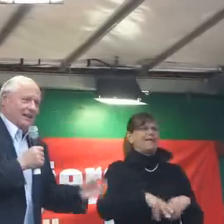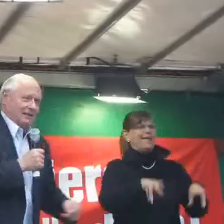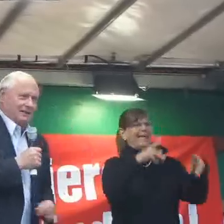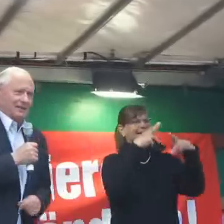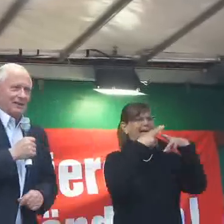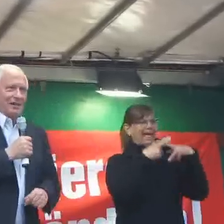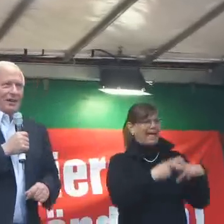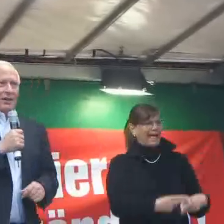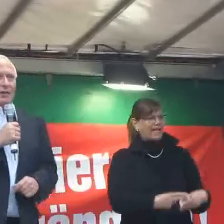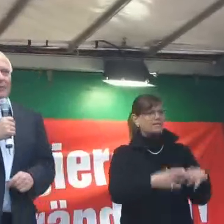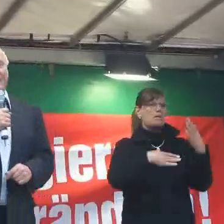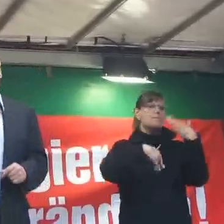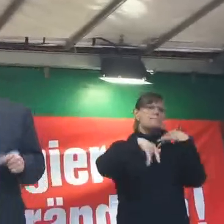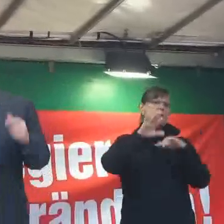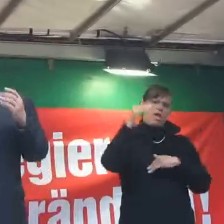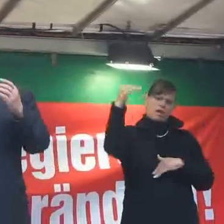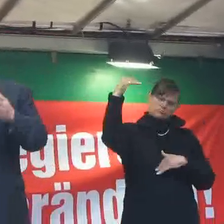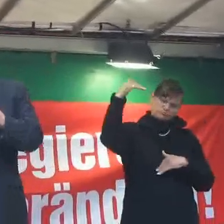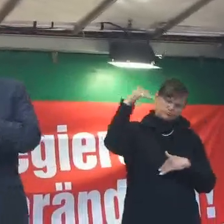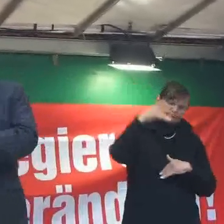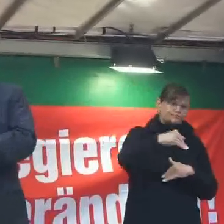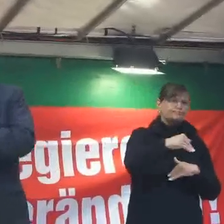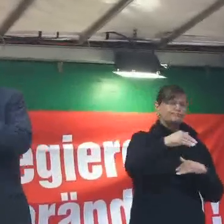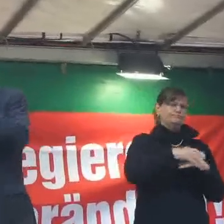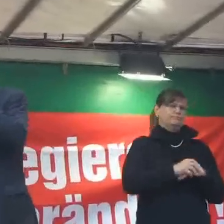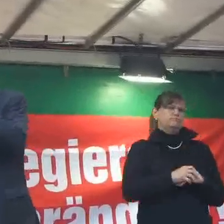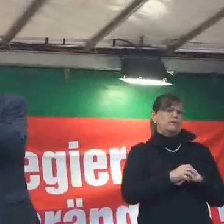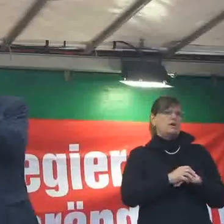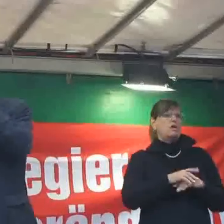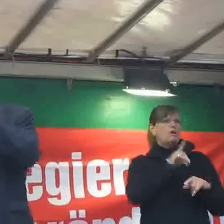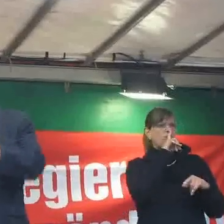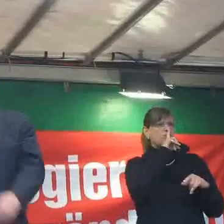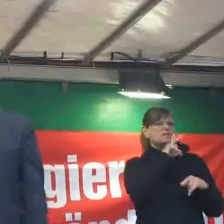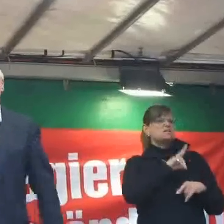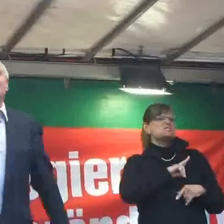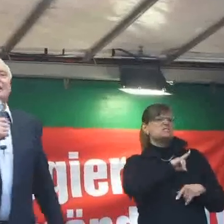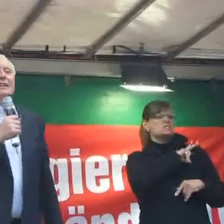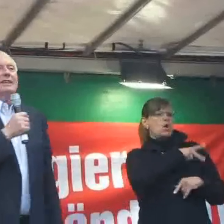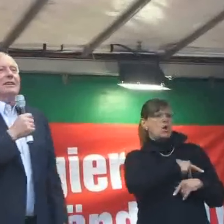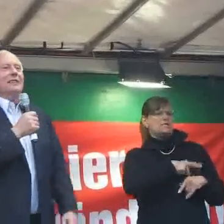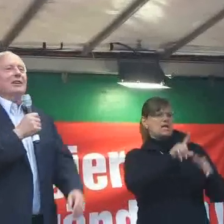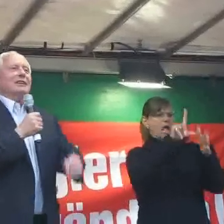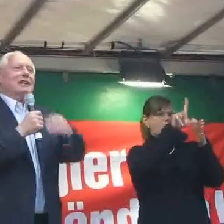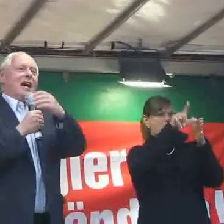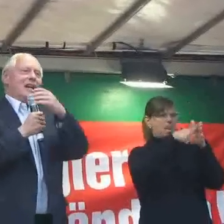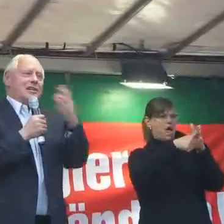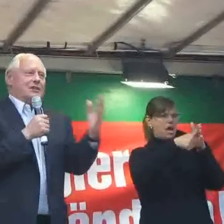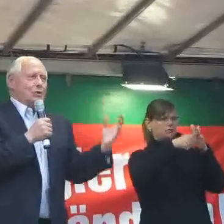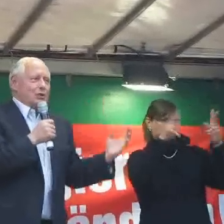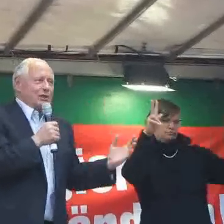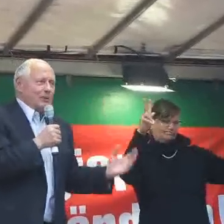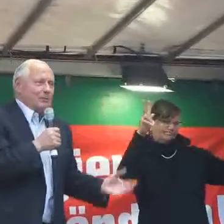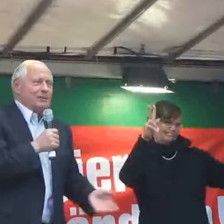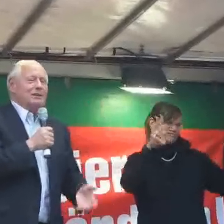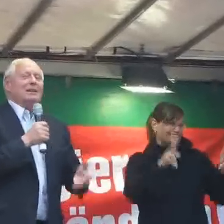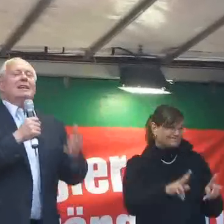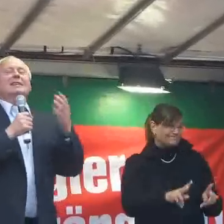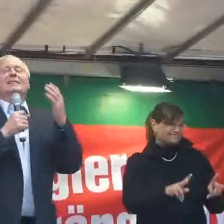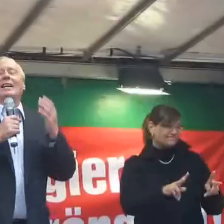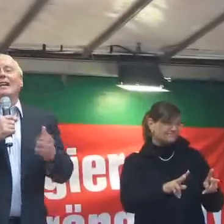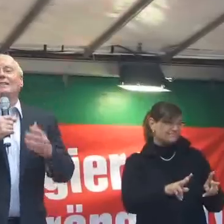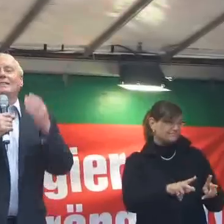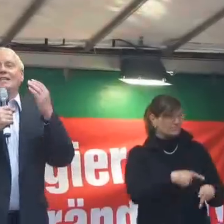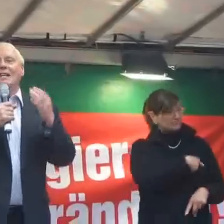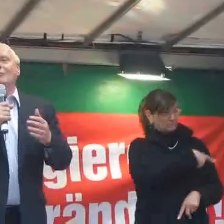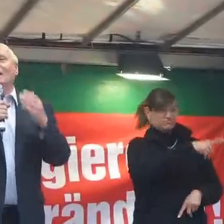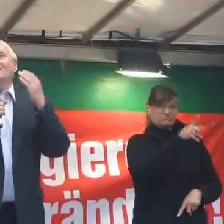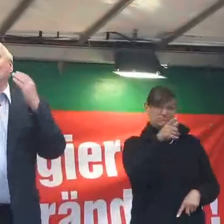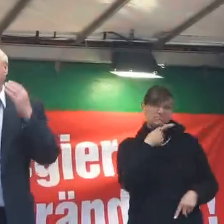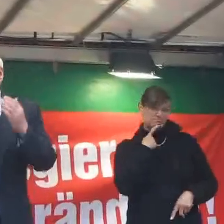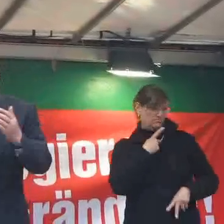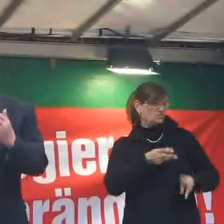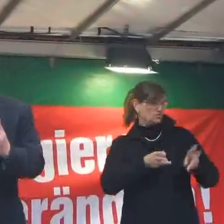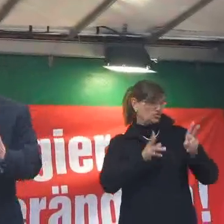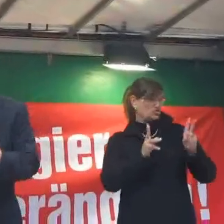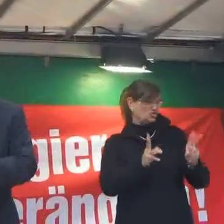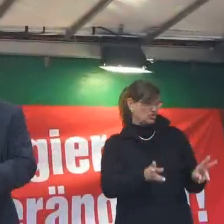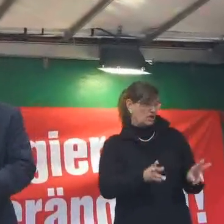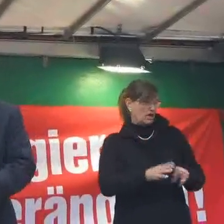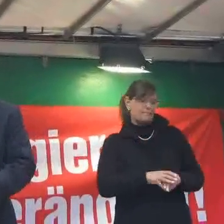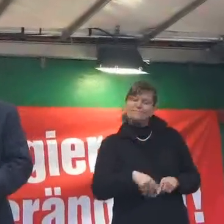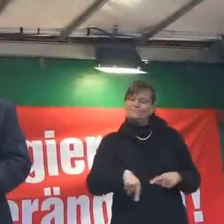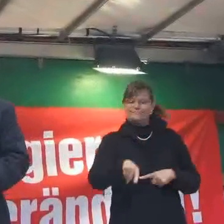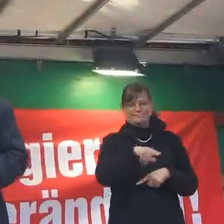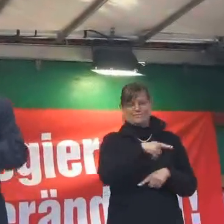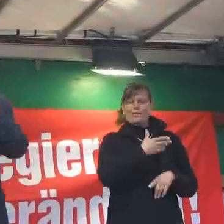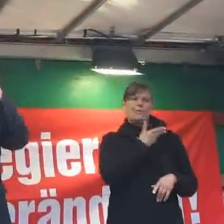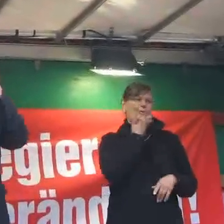sinken und wenn die sozialen Leistungen zurückgefahren werden, dann werden alle zustimmen, dann sind wir nicht in einer